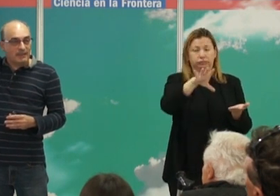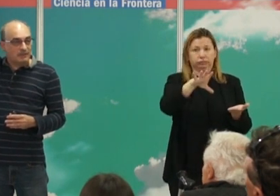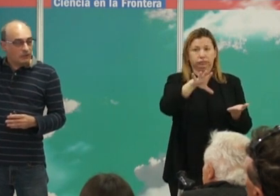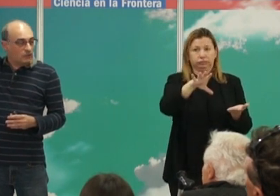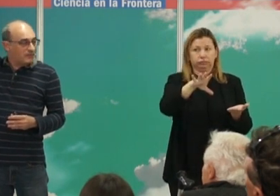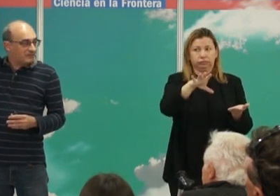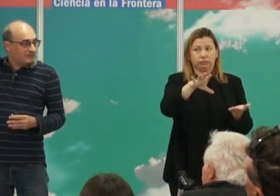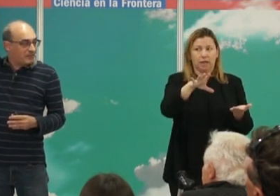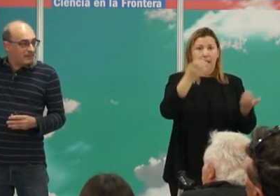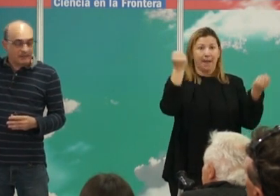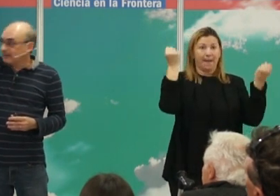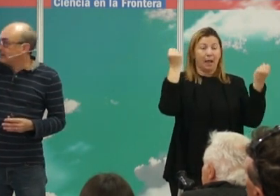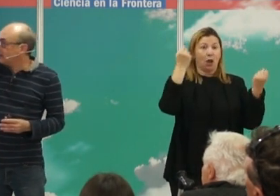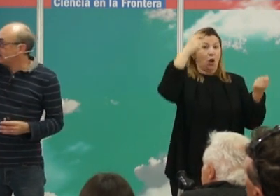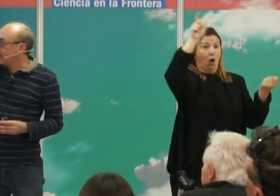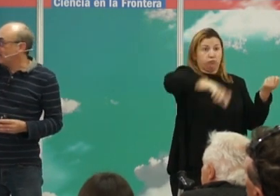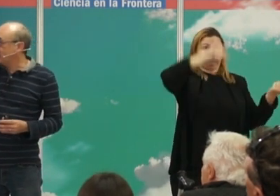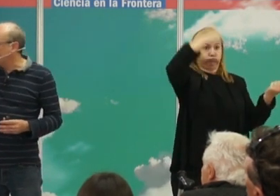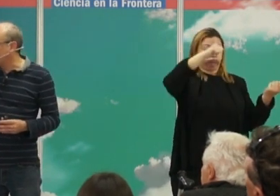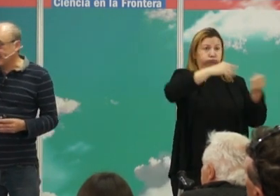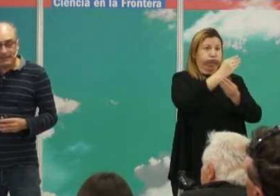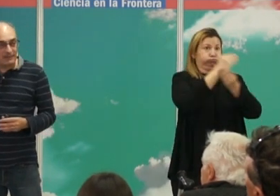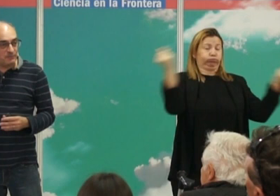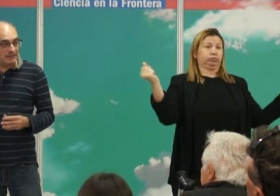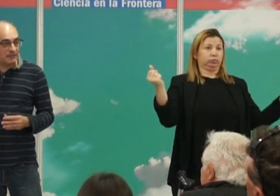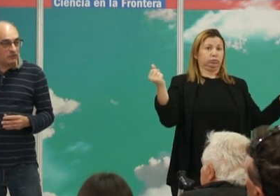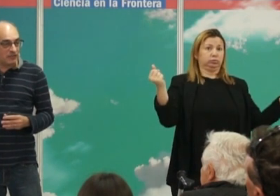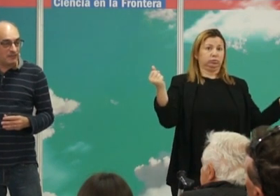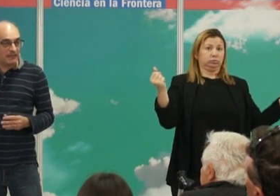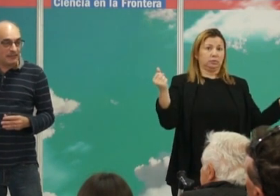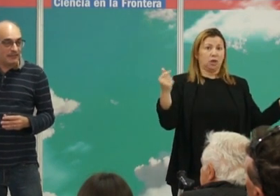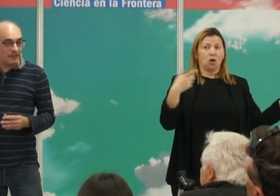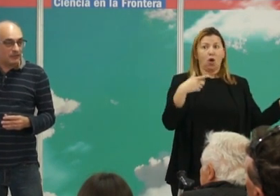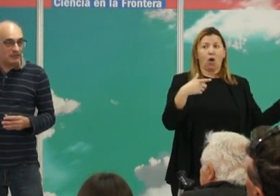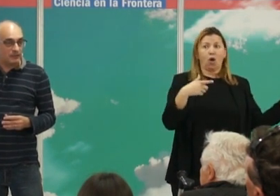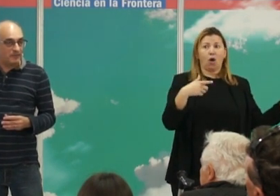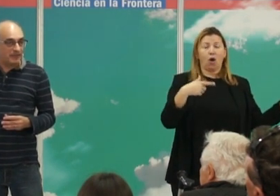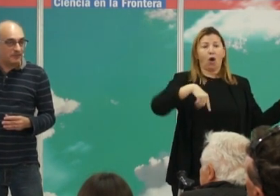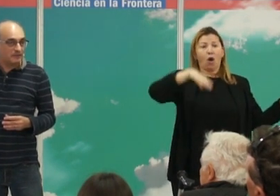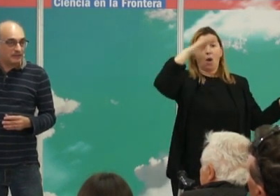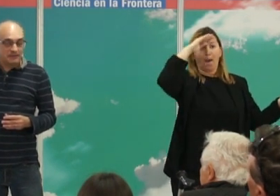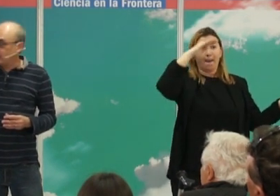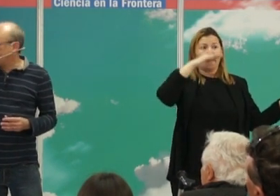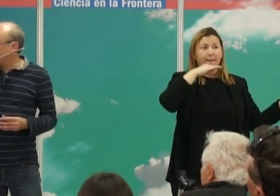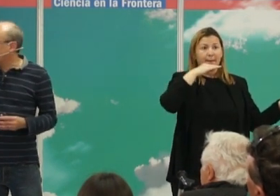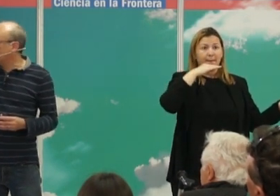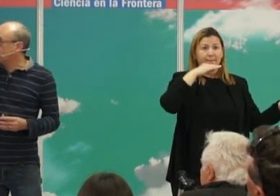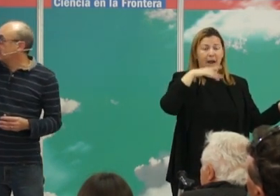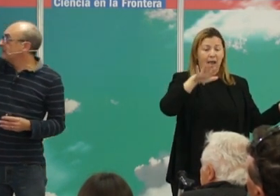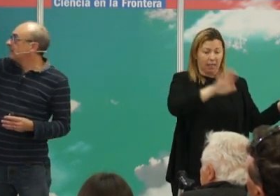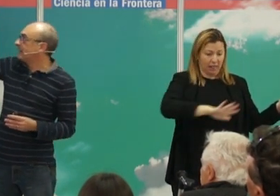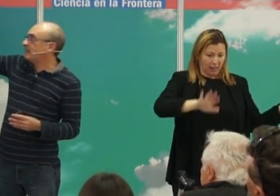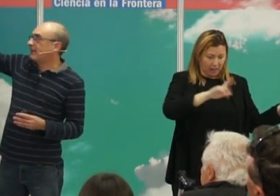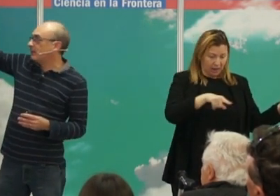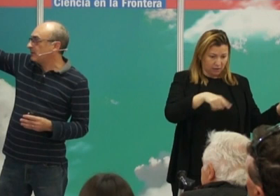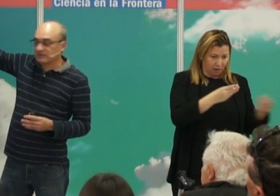prácticamente los hombres desaparecen. Realmente los linajes paternos que había en el neolítico ibérico no queda ninguno.